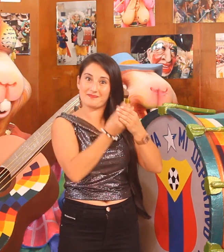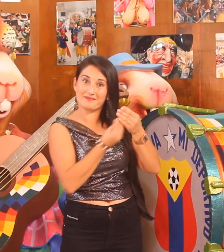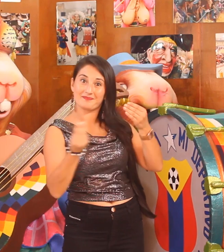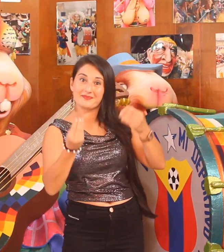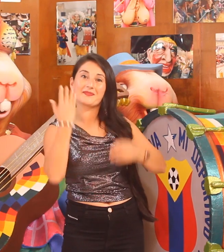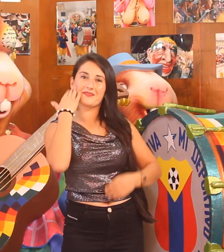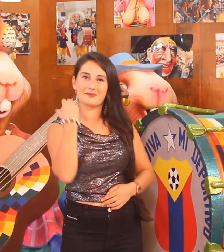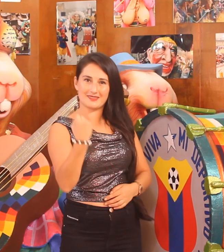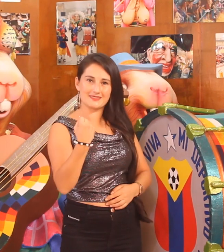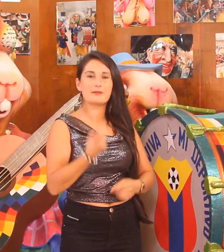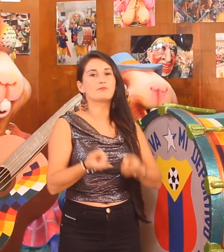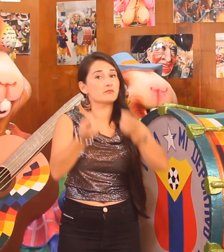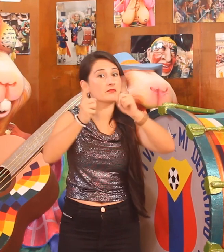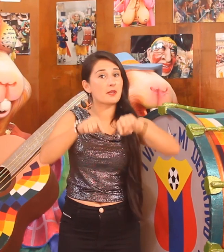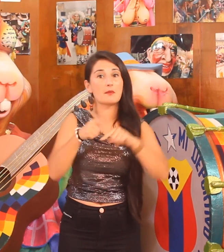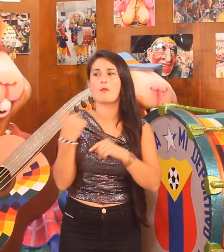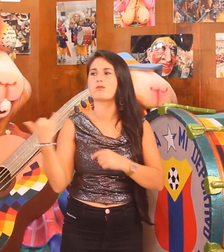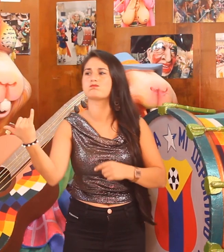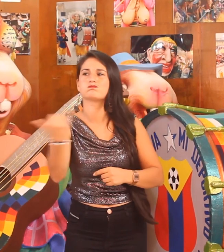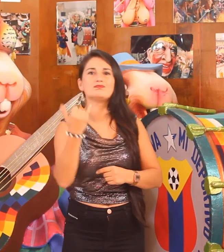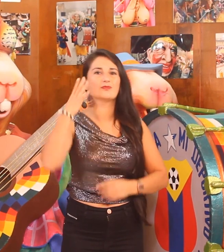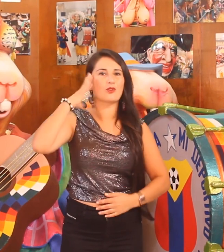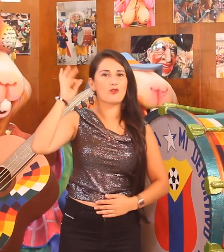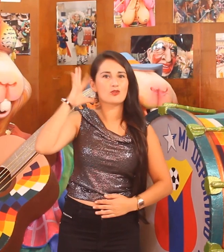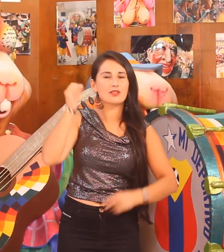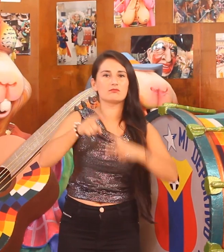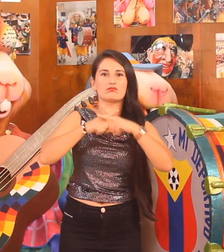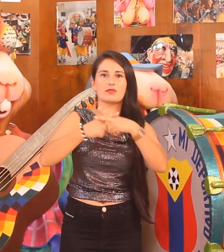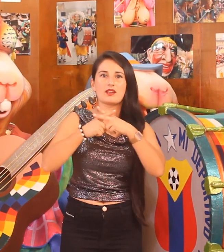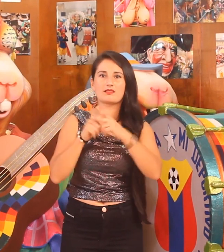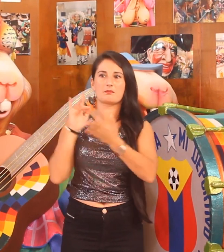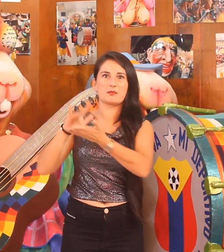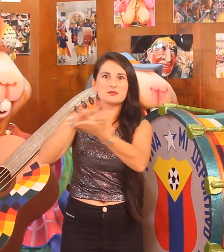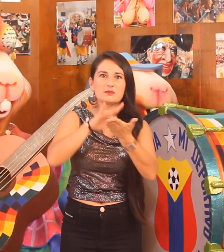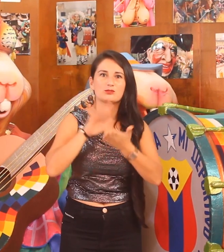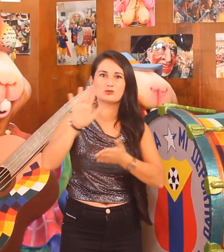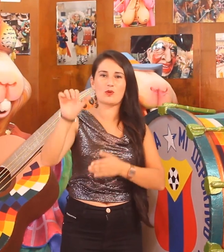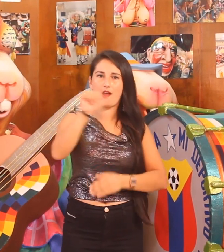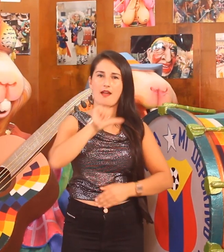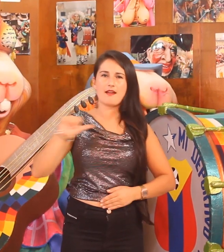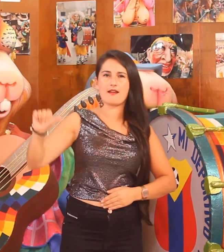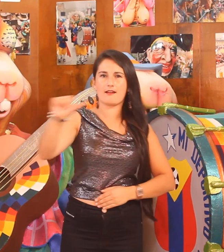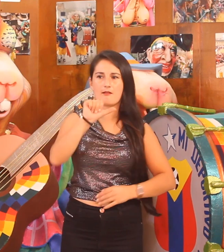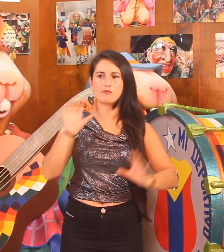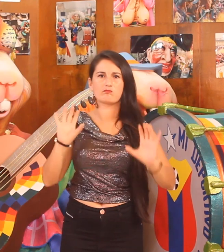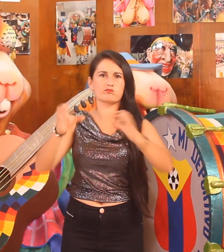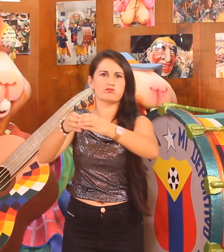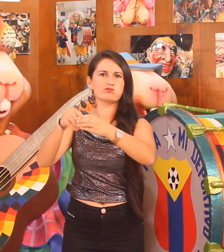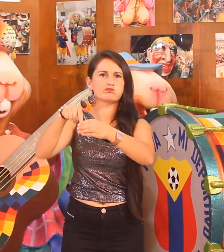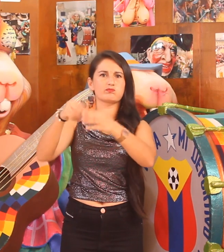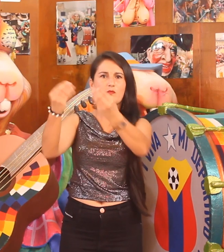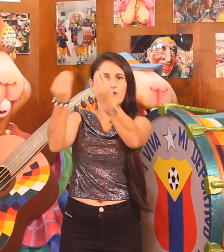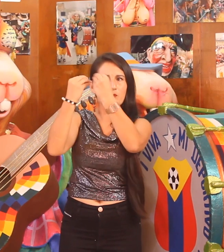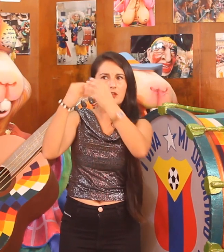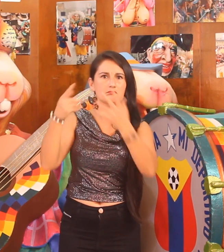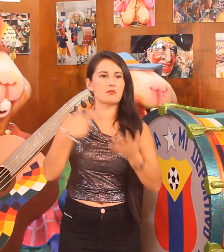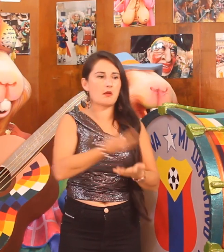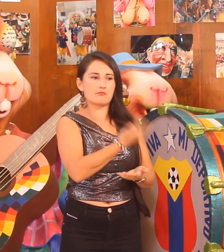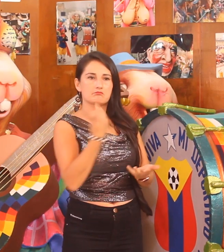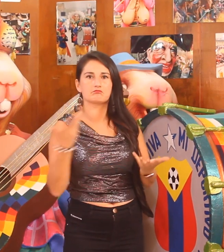espacios de participación de compartir con mujeres oyentes por medio de talleres para la capacitación tanto de mujeres sordas como